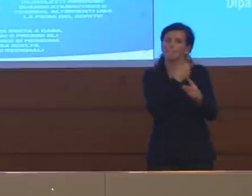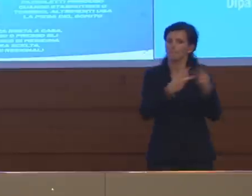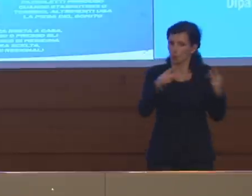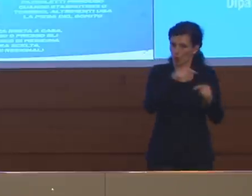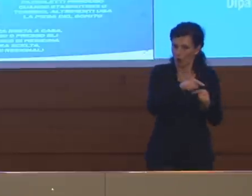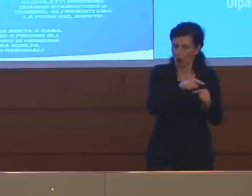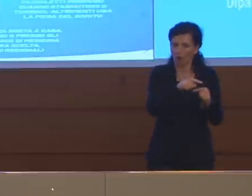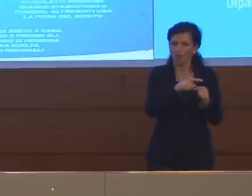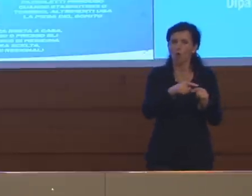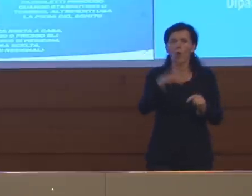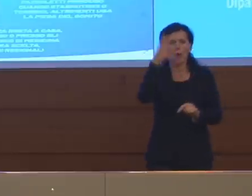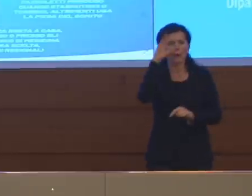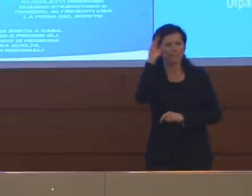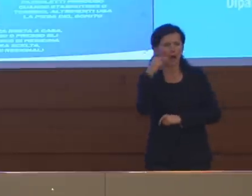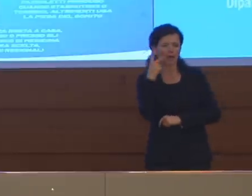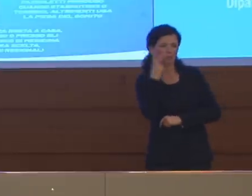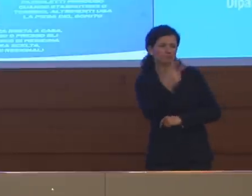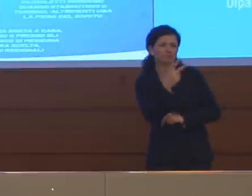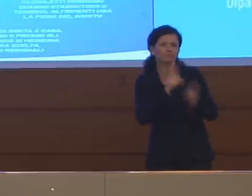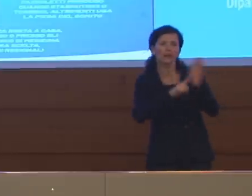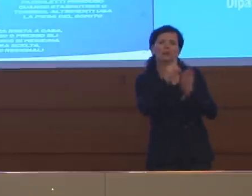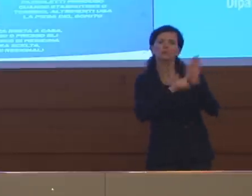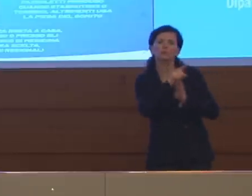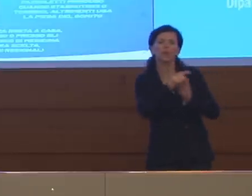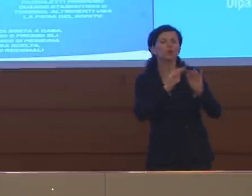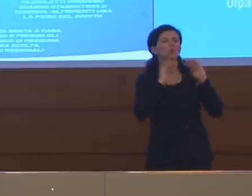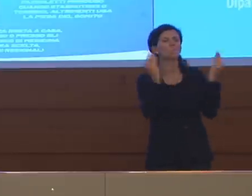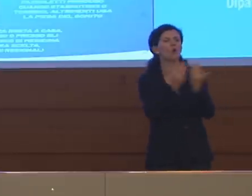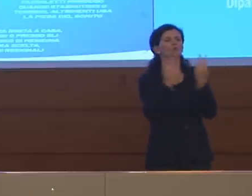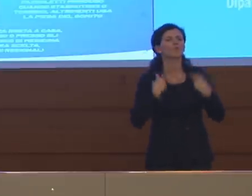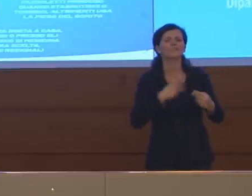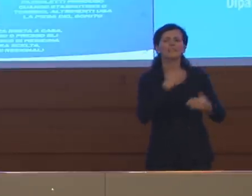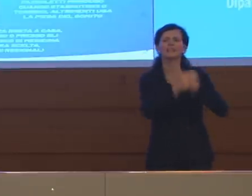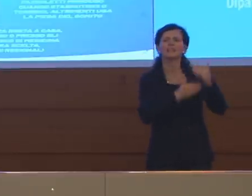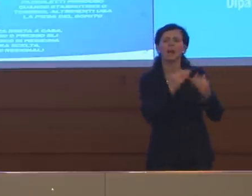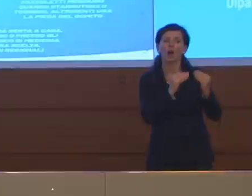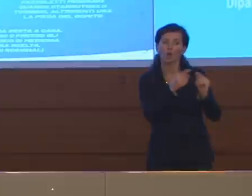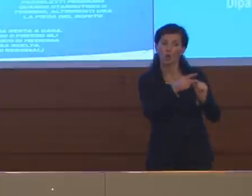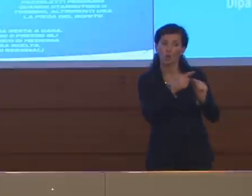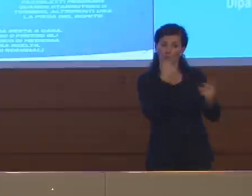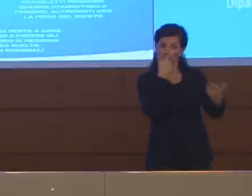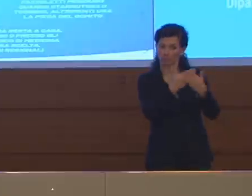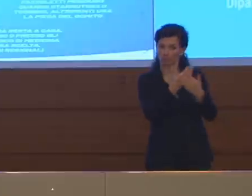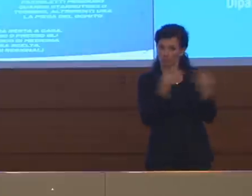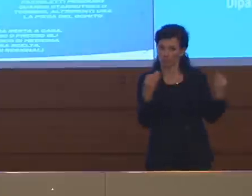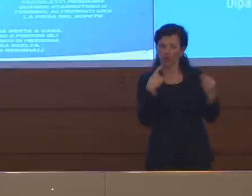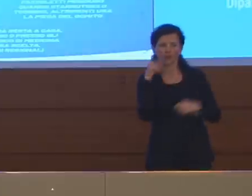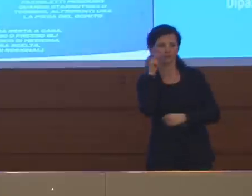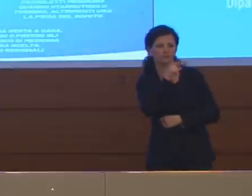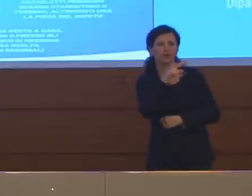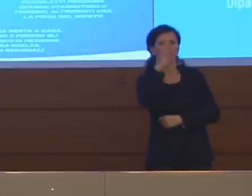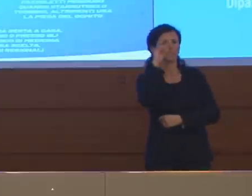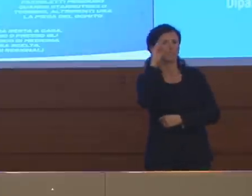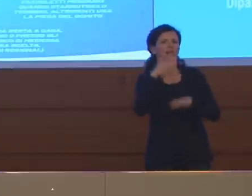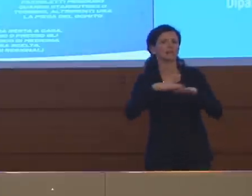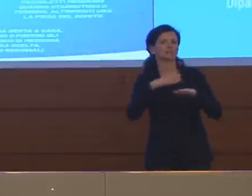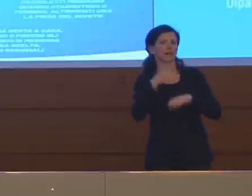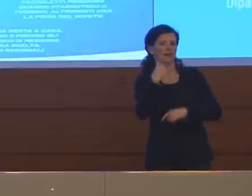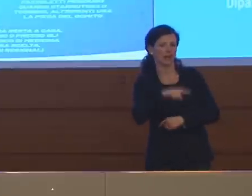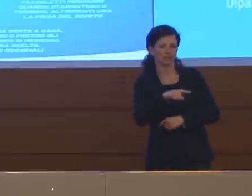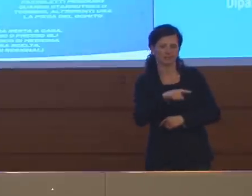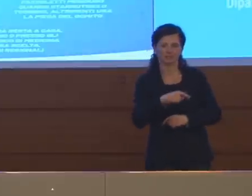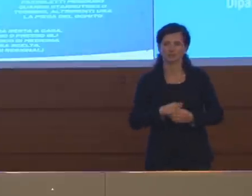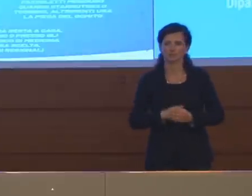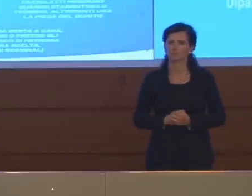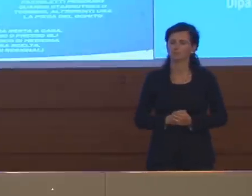base a quello che il modello nella mondo reale comporta. L'altra domanda che